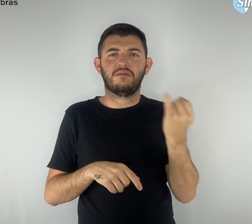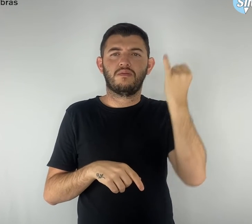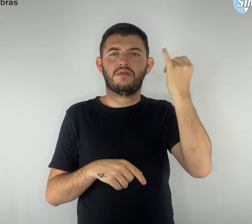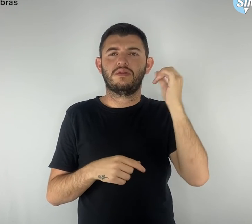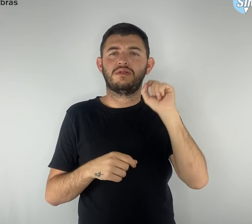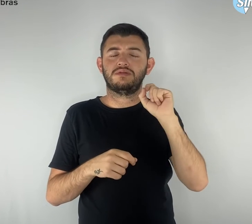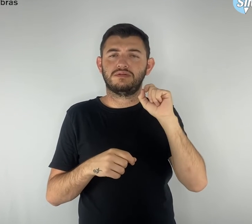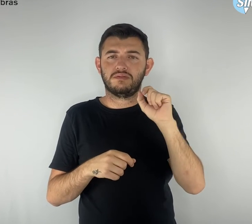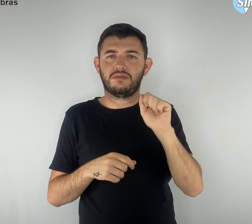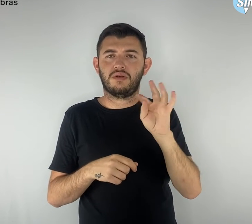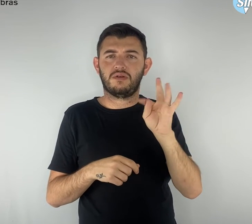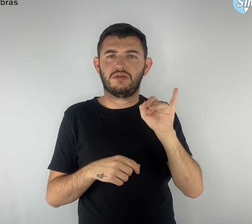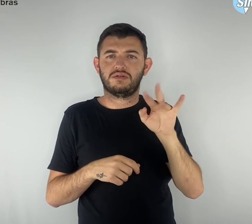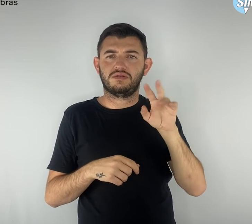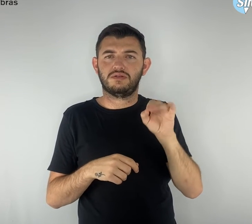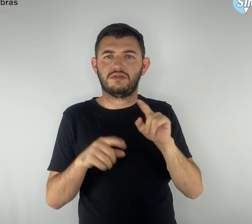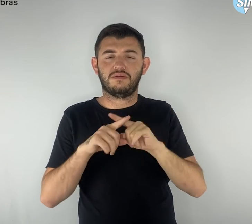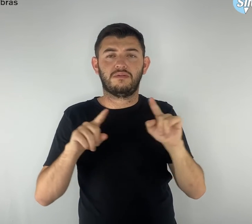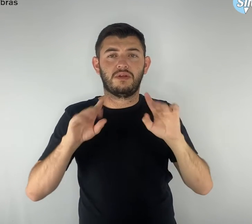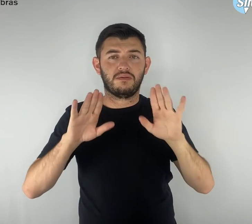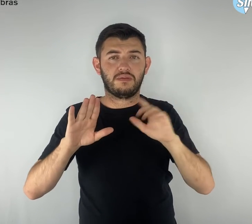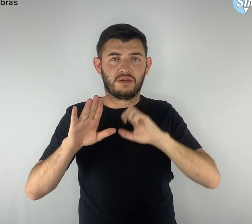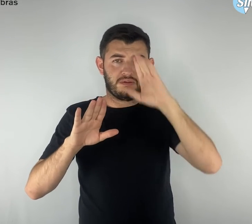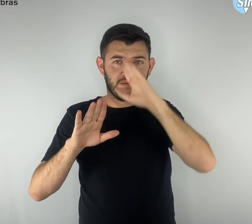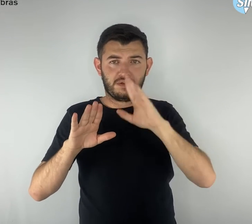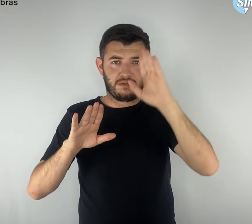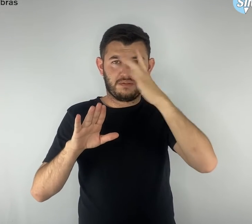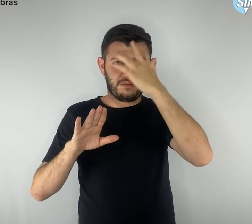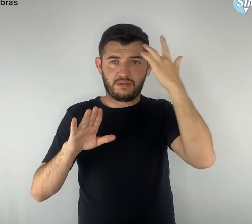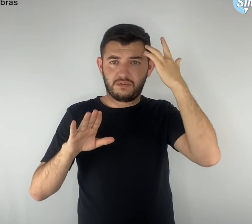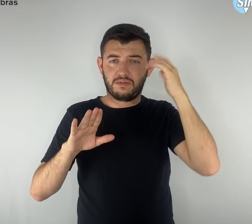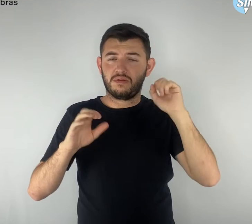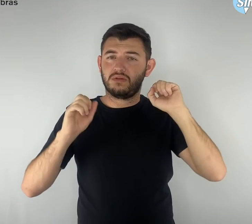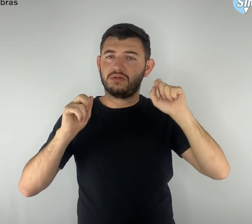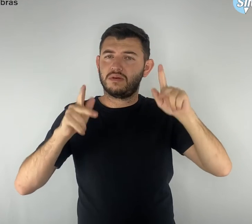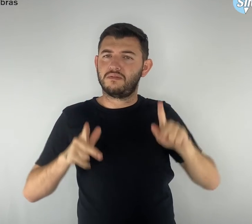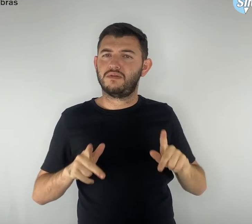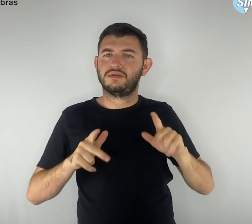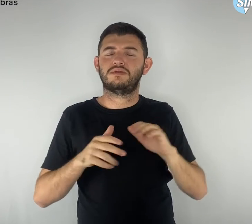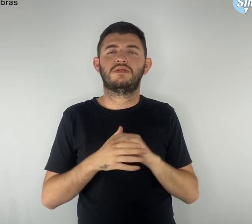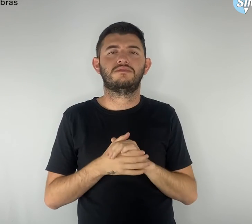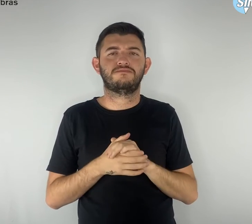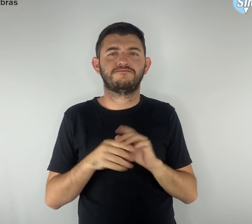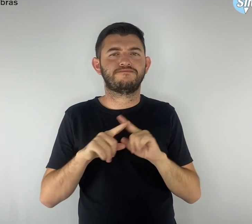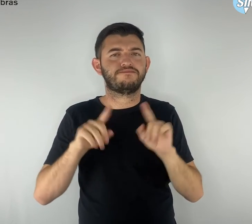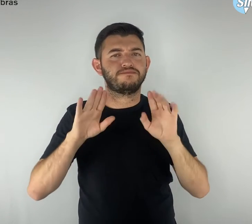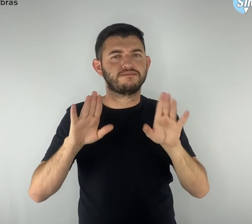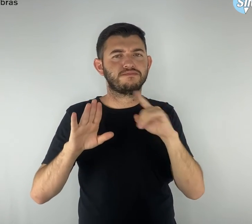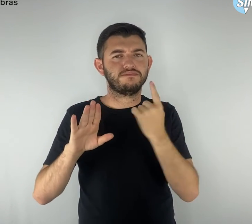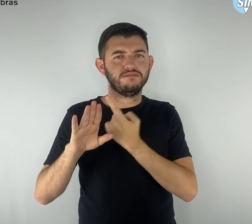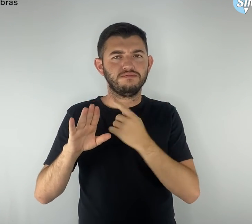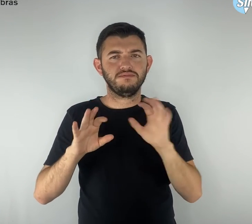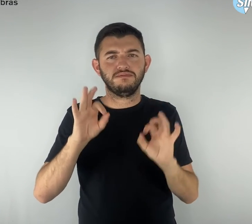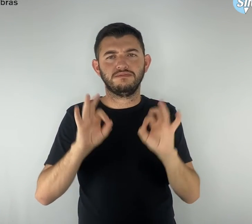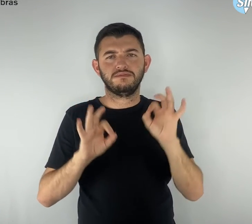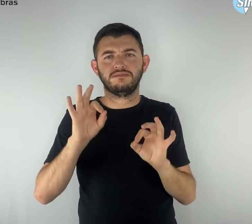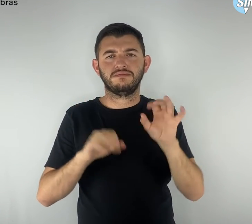ativos e, sobretudo, para os aposentados. Fizemos essa oficina de hortas e ervas na